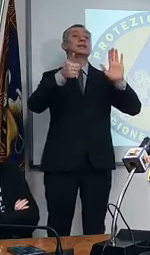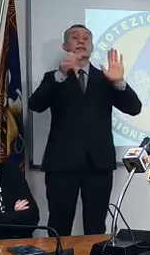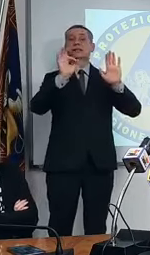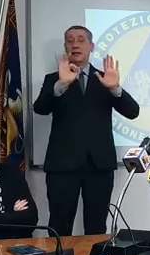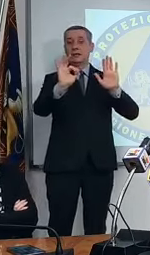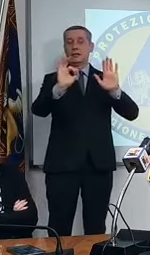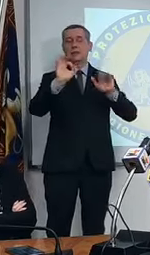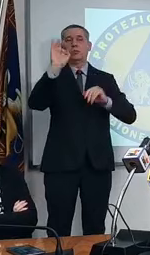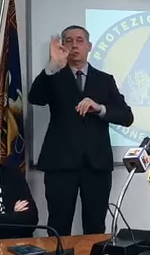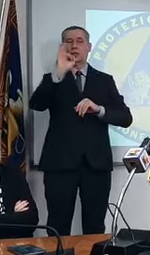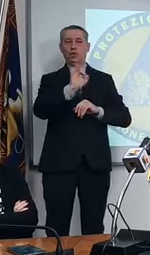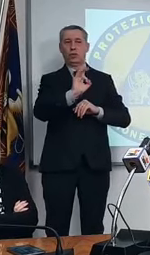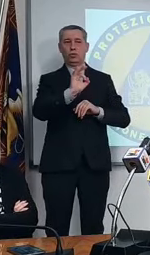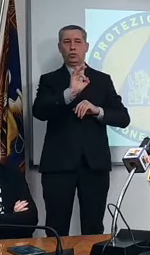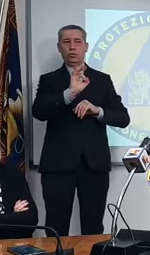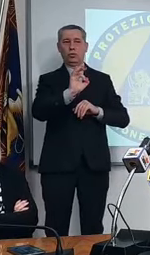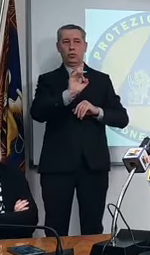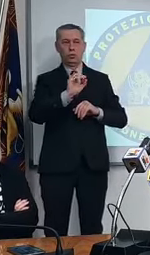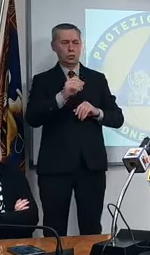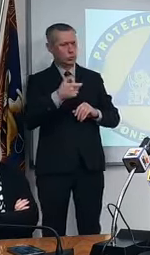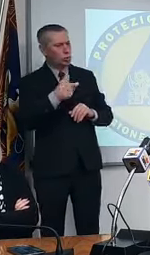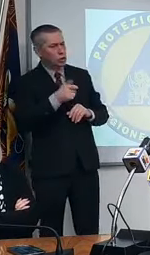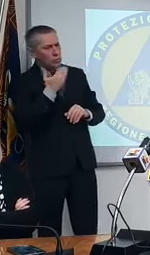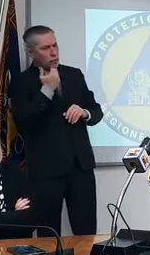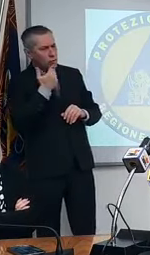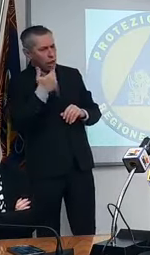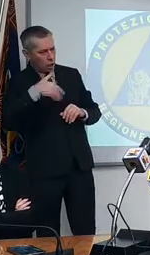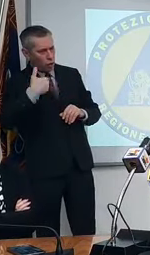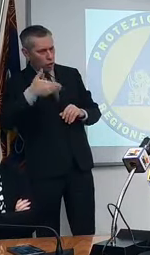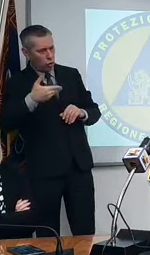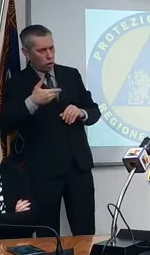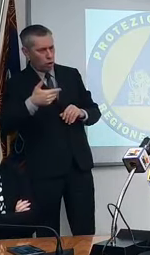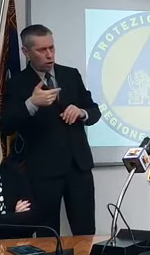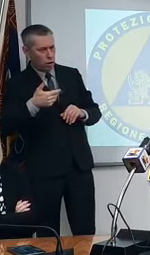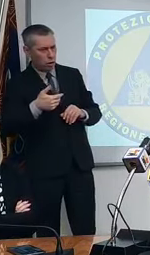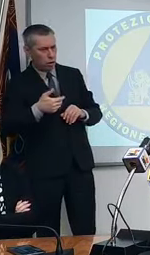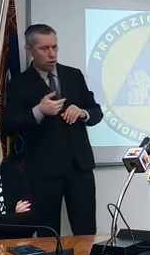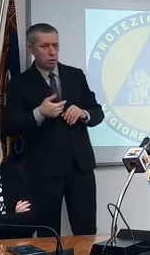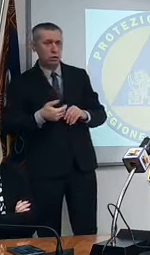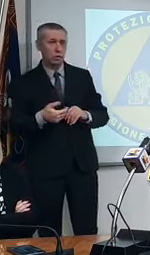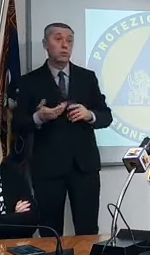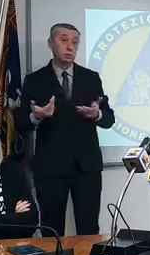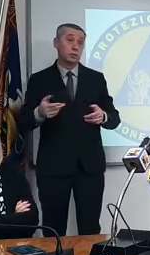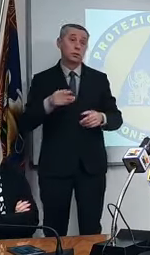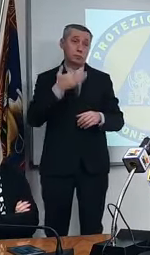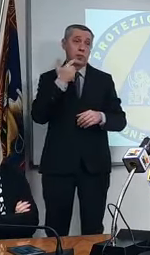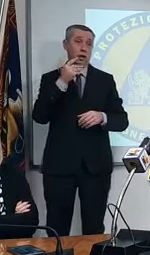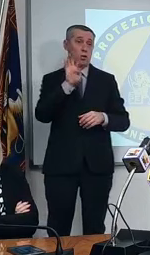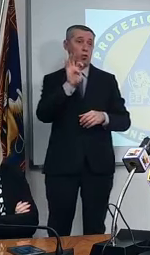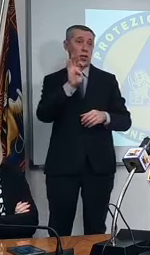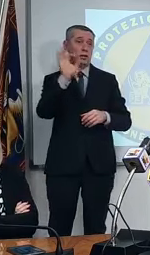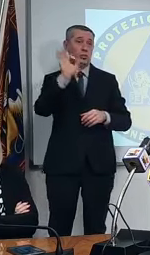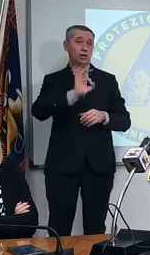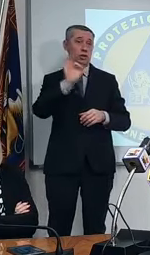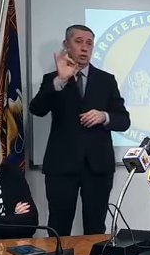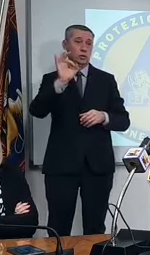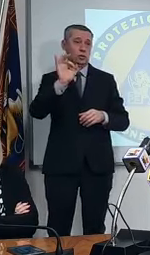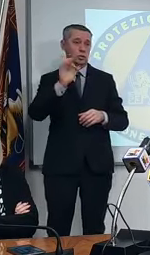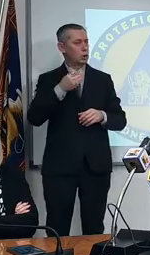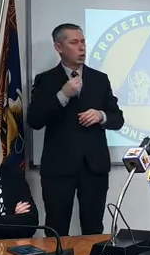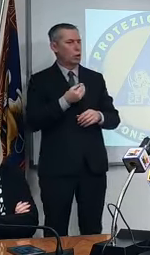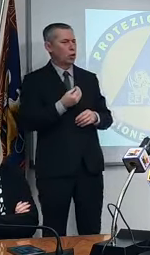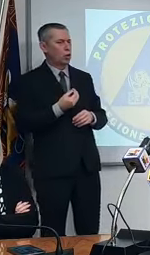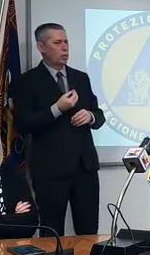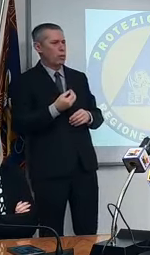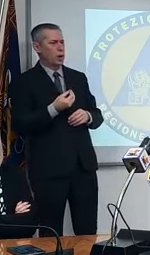% perché mancano ancora certamente 40% sì ma come mai non